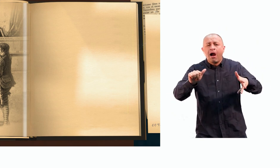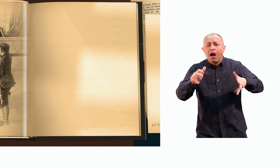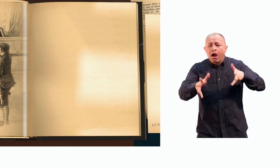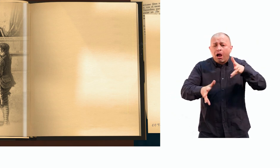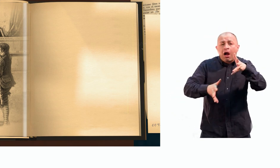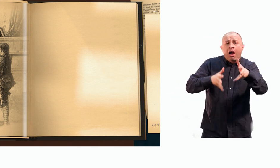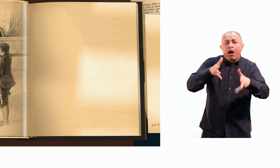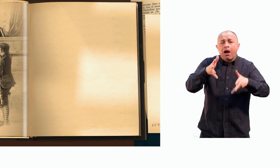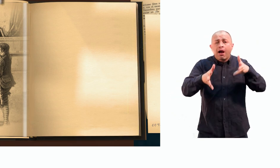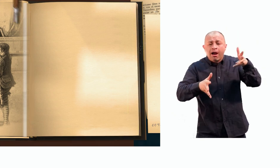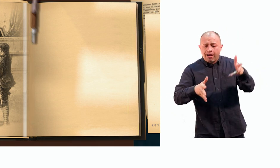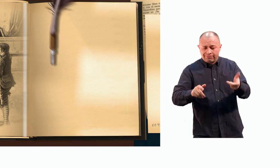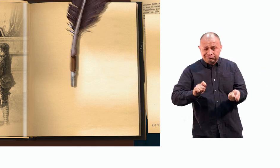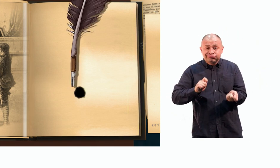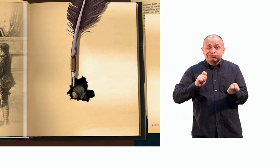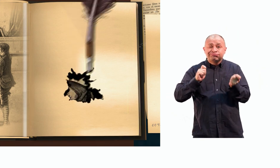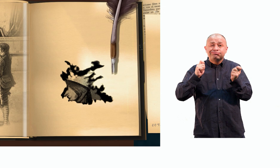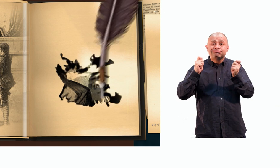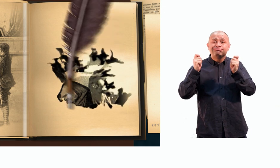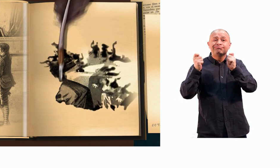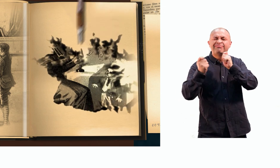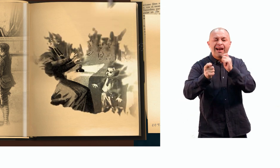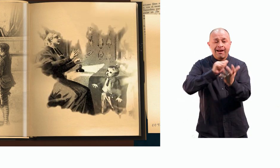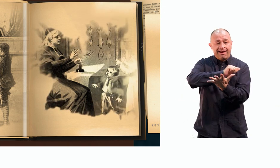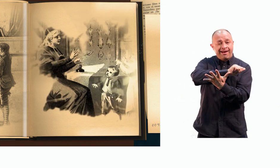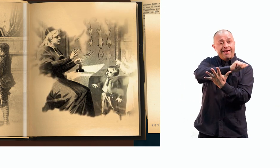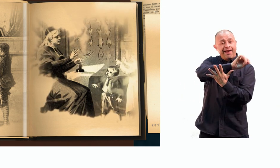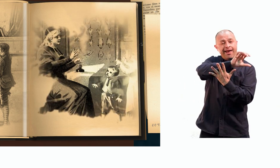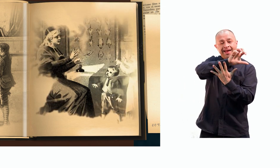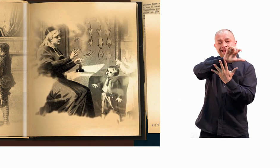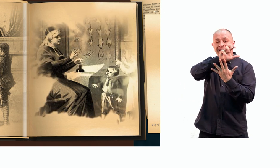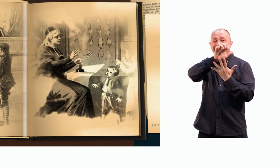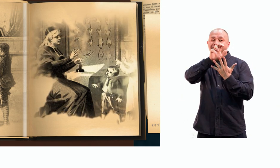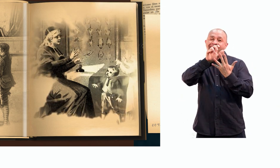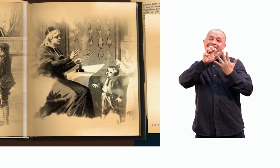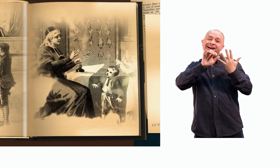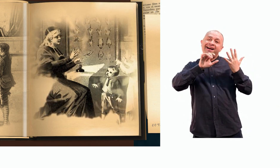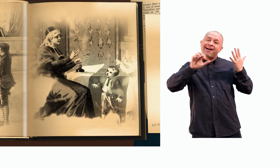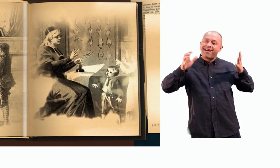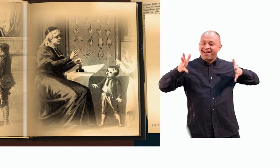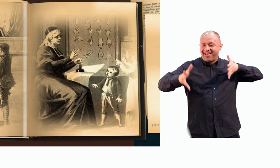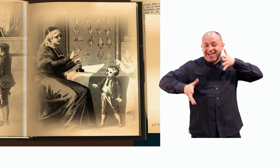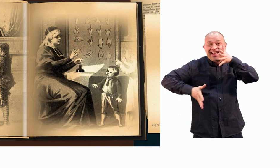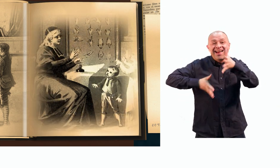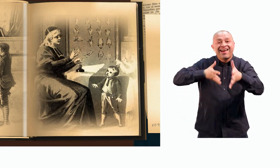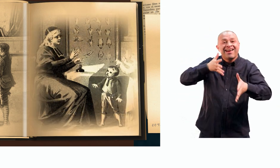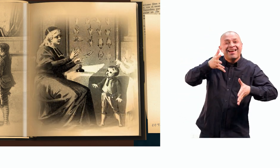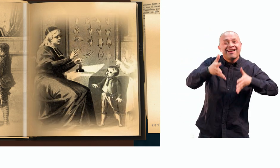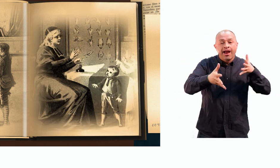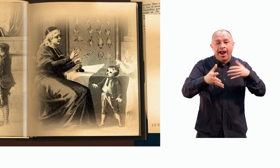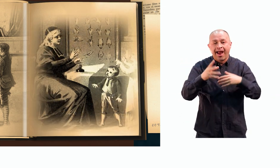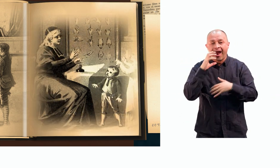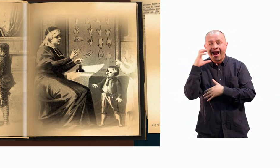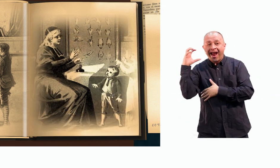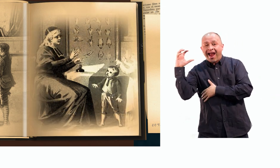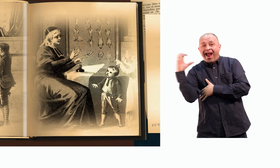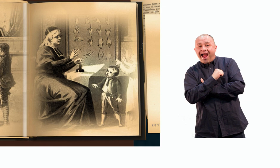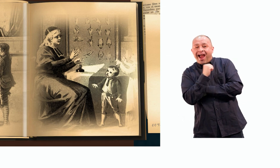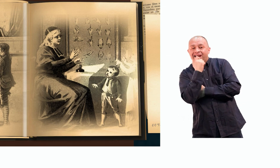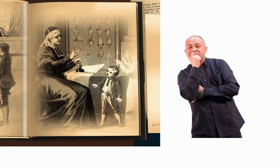partir de señales manuales que sustituyeron los sonidos del alfabeto. A partir de ello, y al